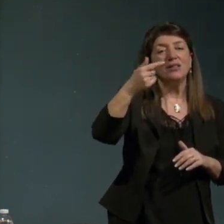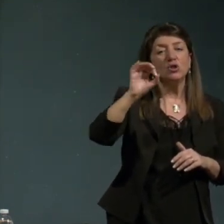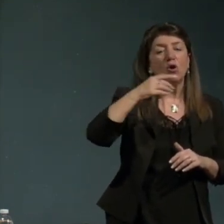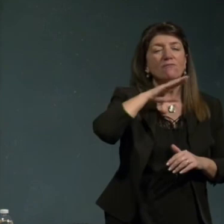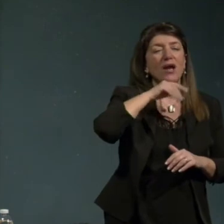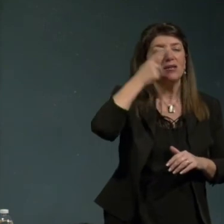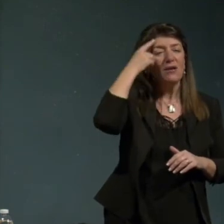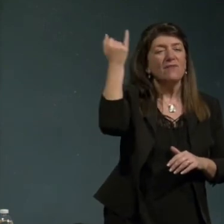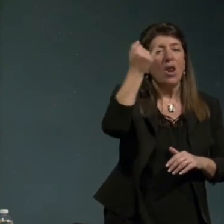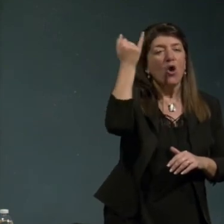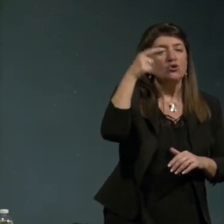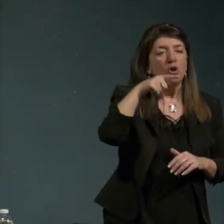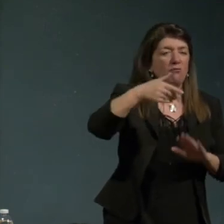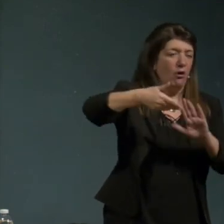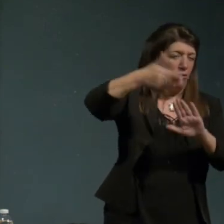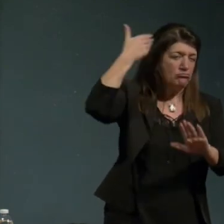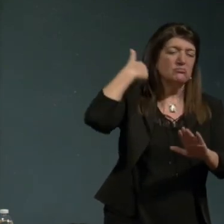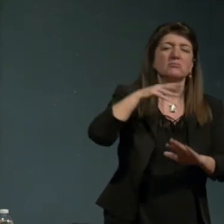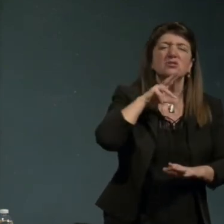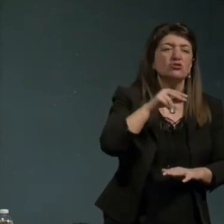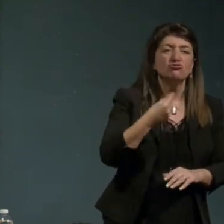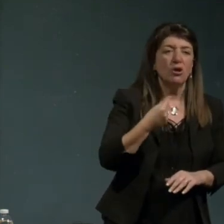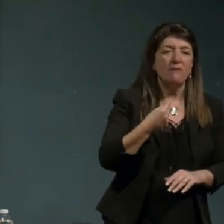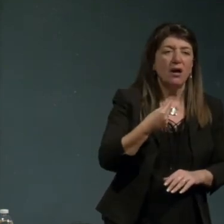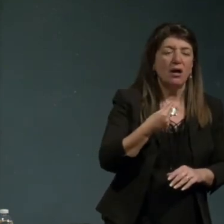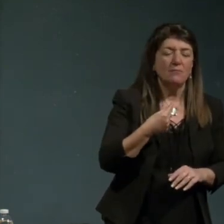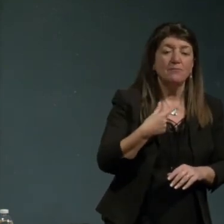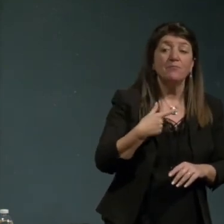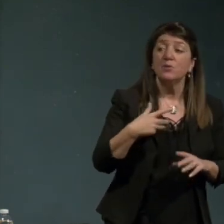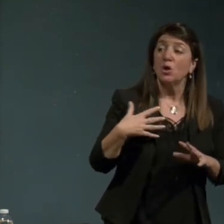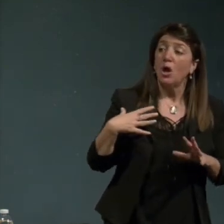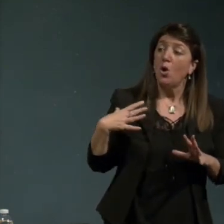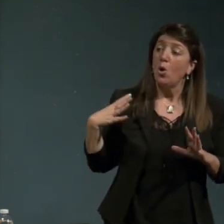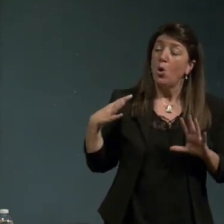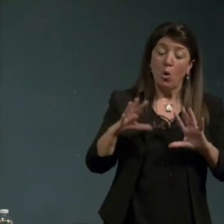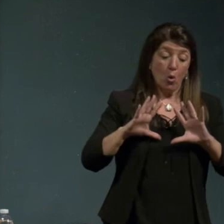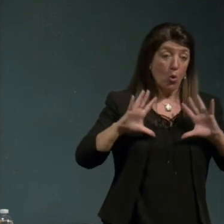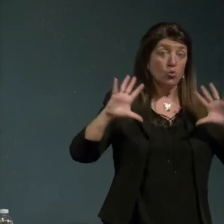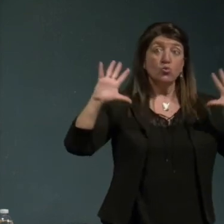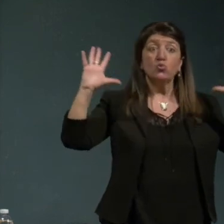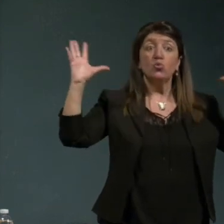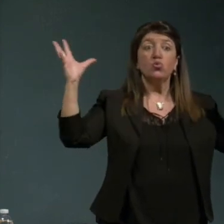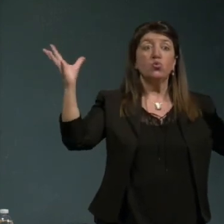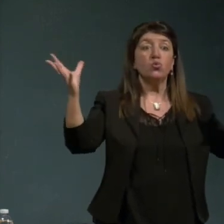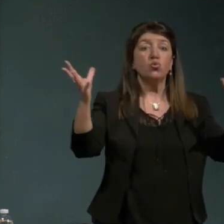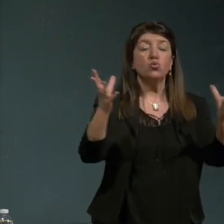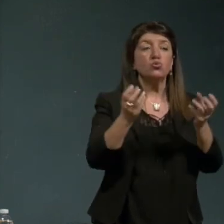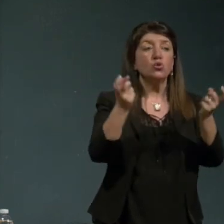diceva che tutto viene della combinazione tra